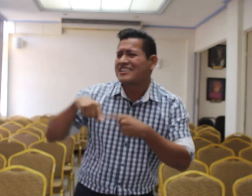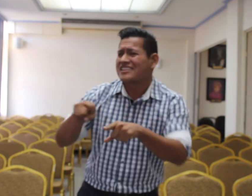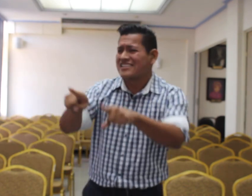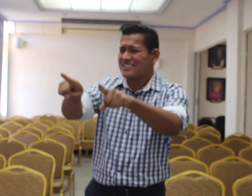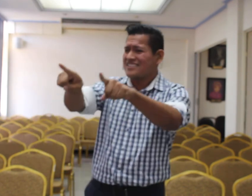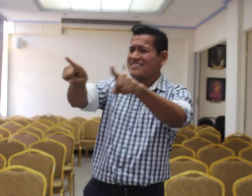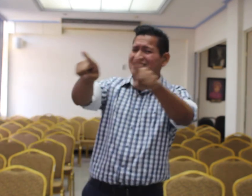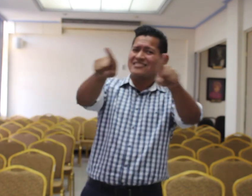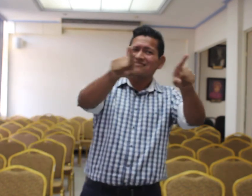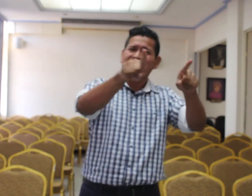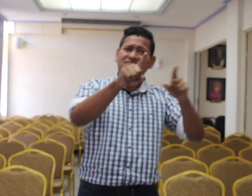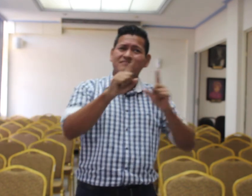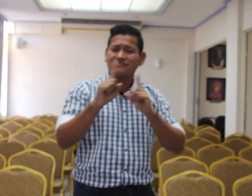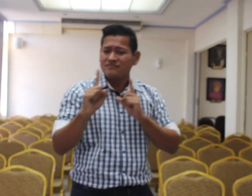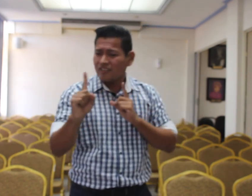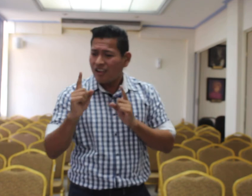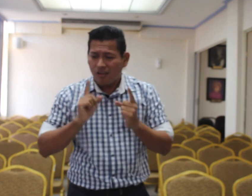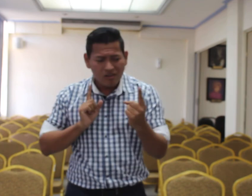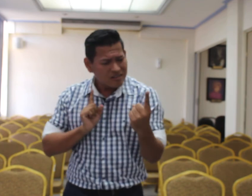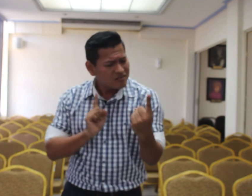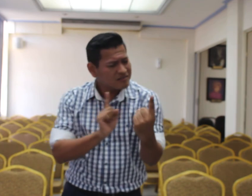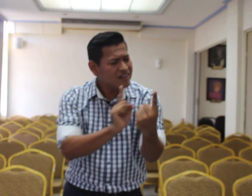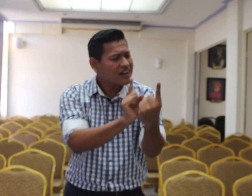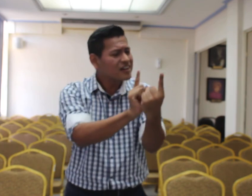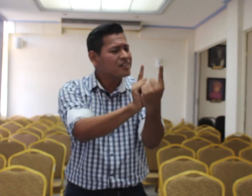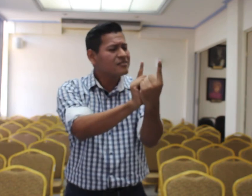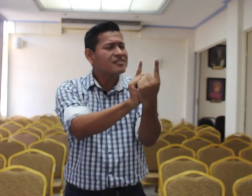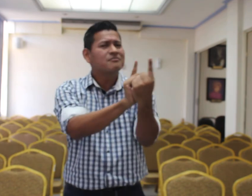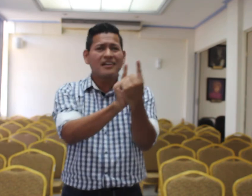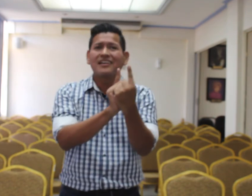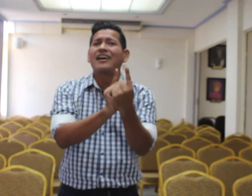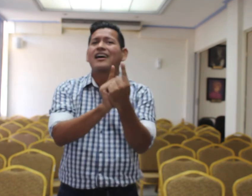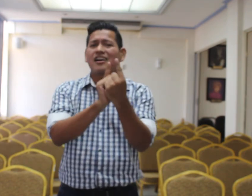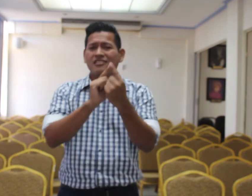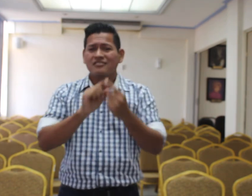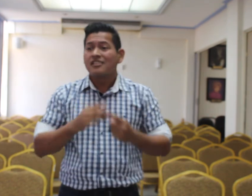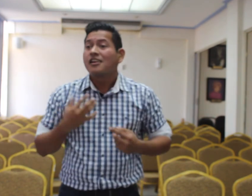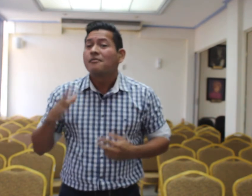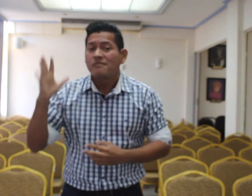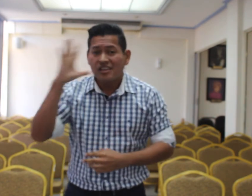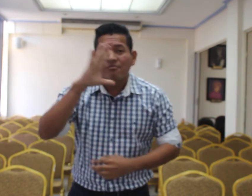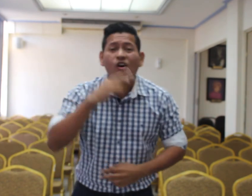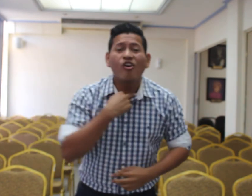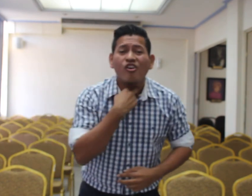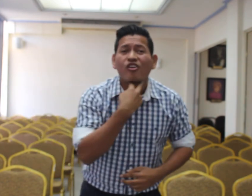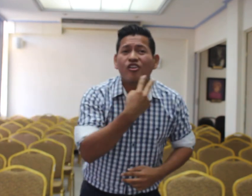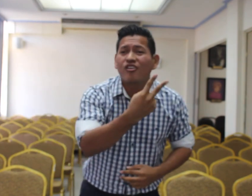Yo tengo que encontrar mi voz.